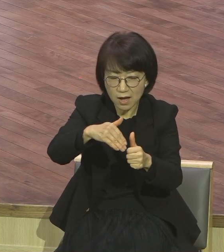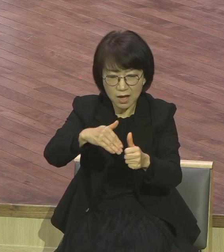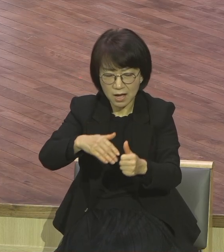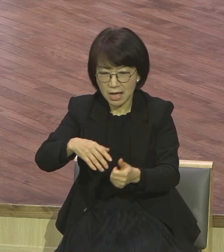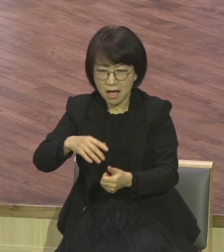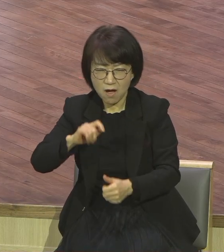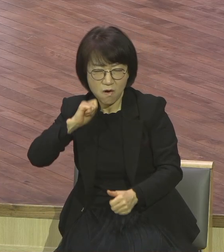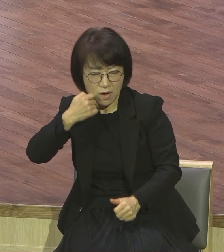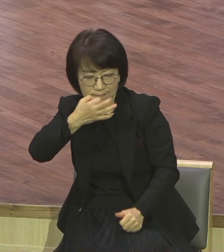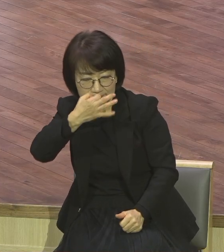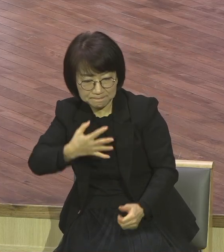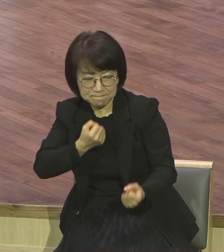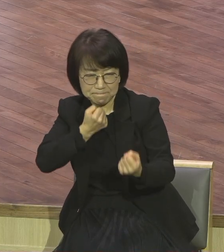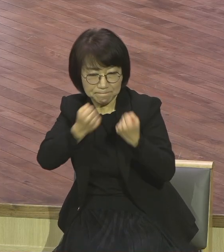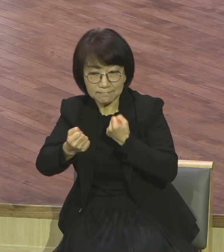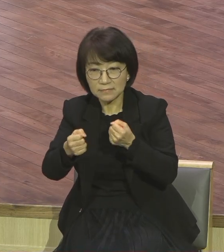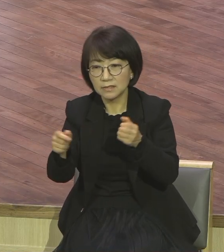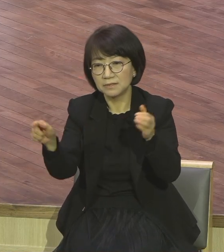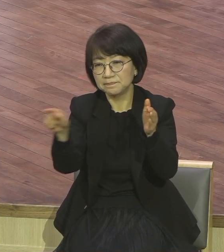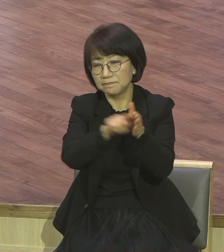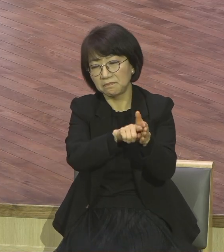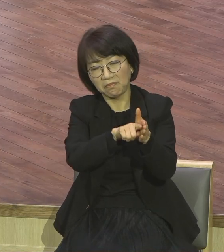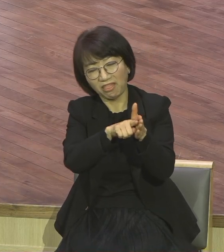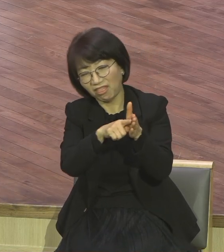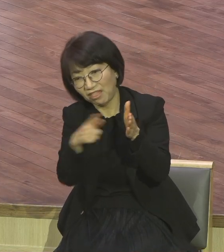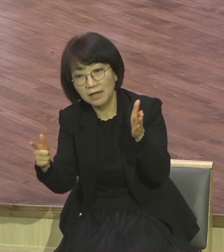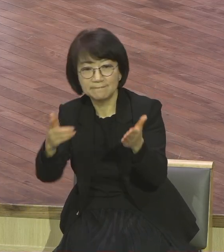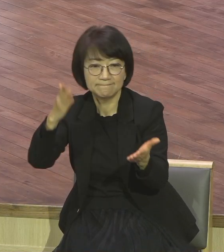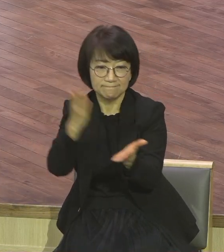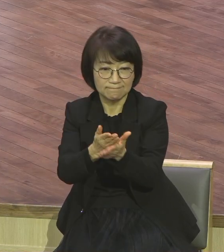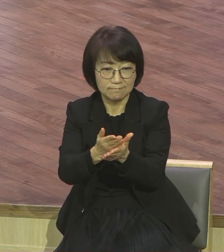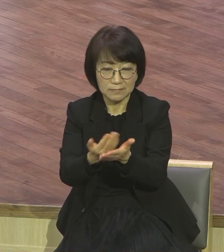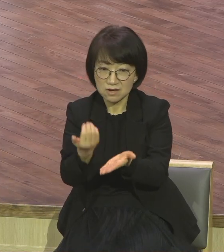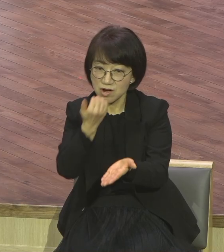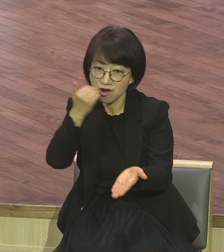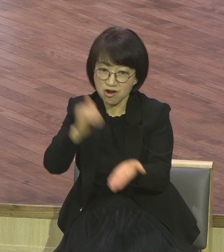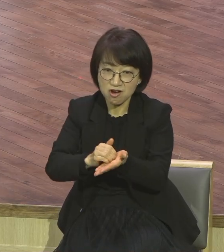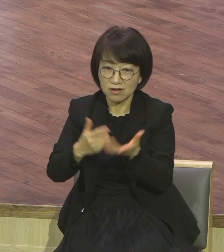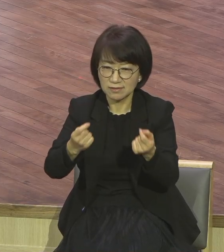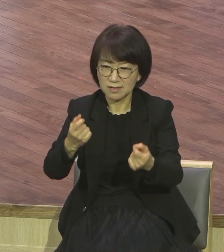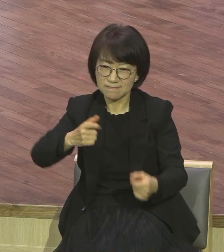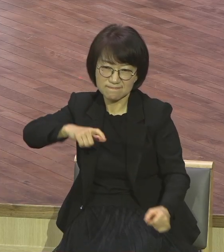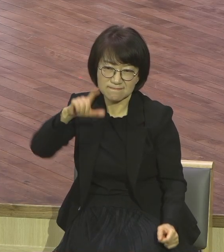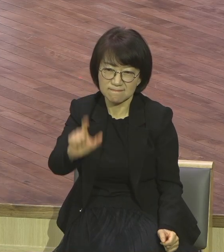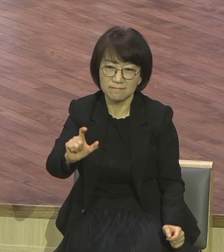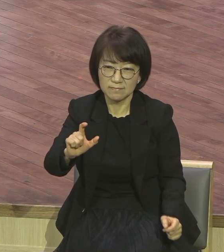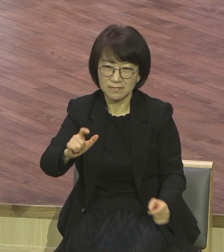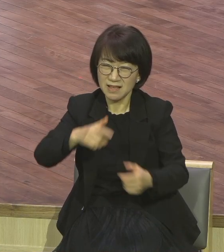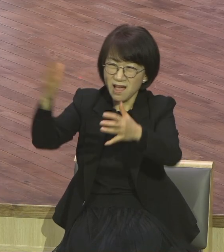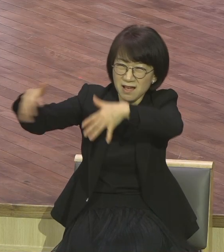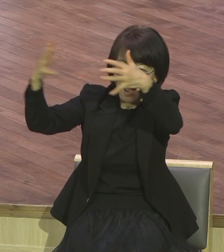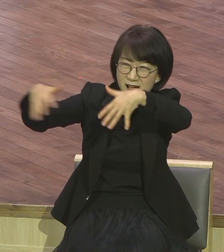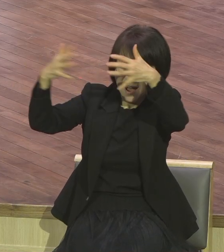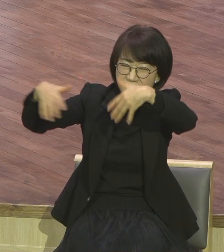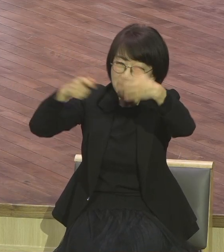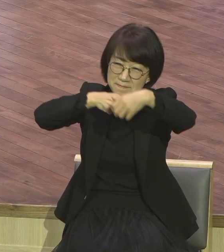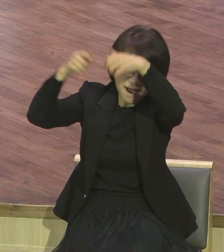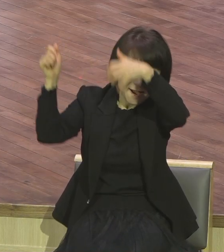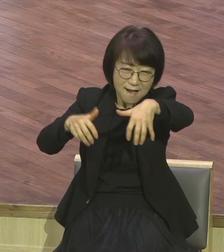속에서도 흔들림이 없어야 돼요. 반습 같은 믿음. 태풍이 오고 비바람이 무리치고 어떤 내 앞에 문제가 생겨도